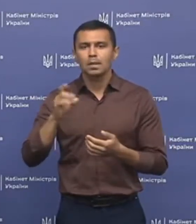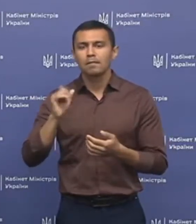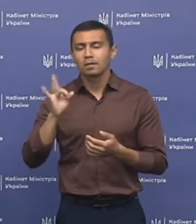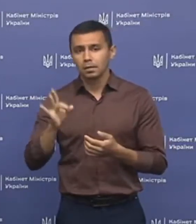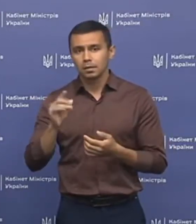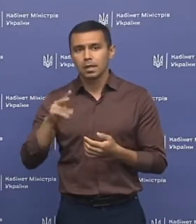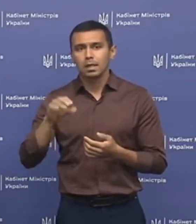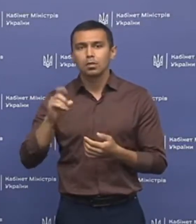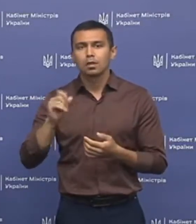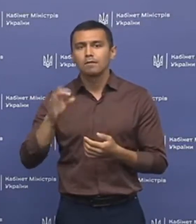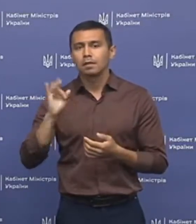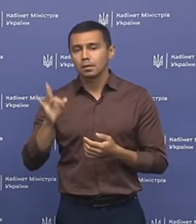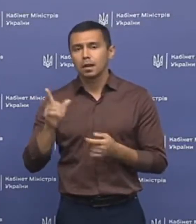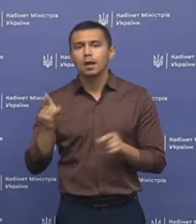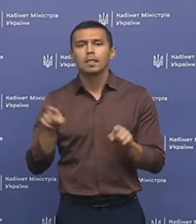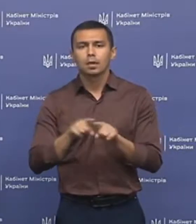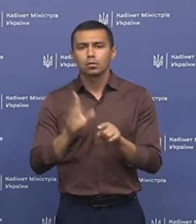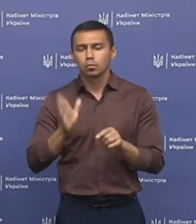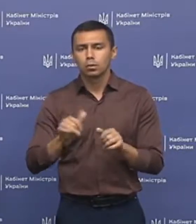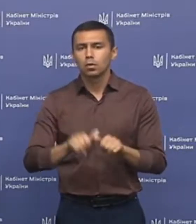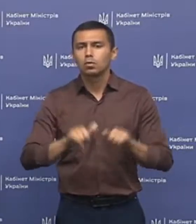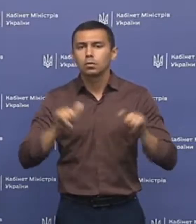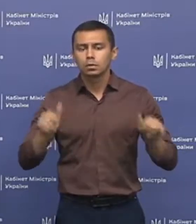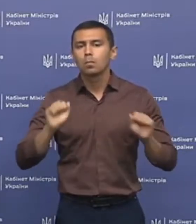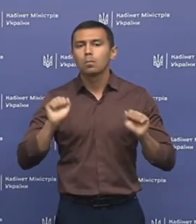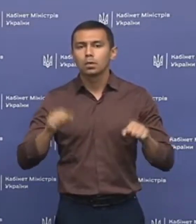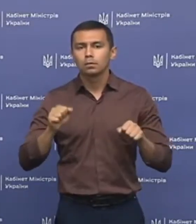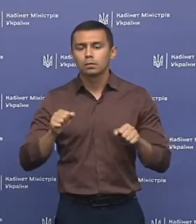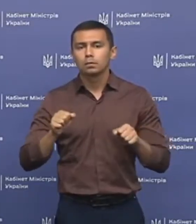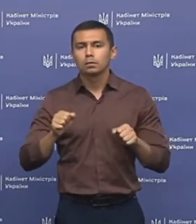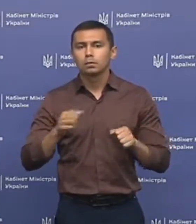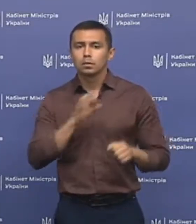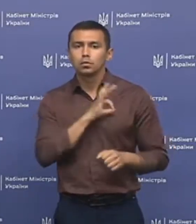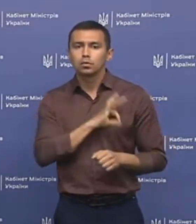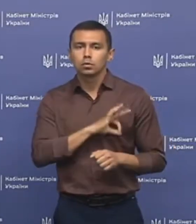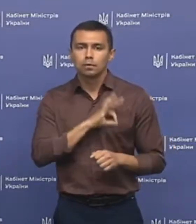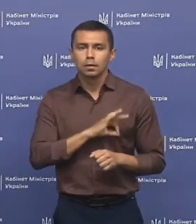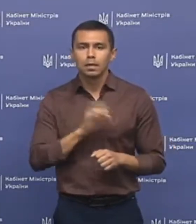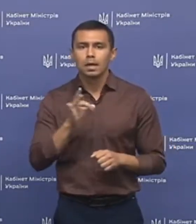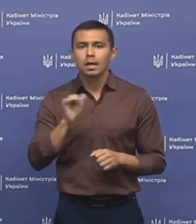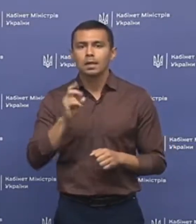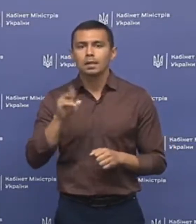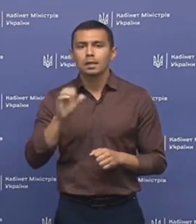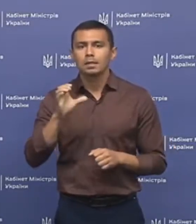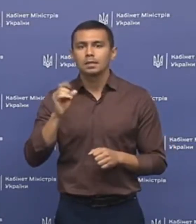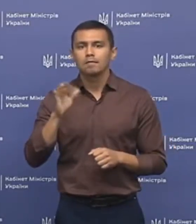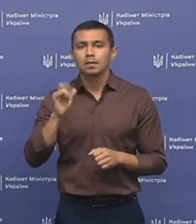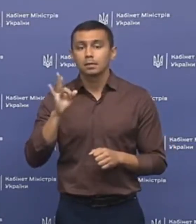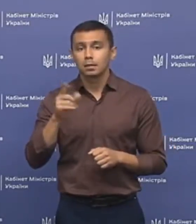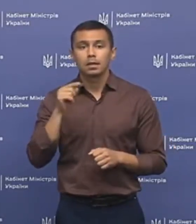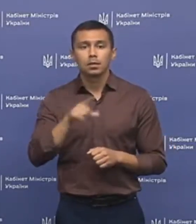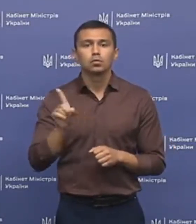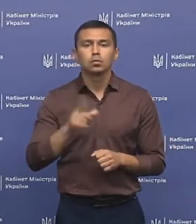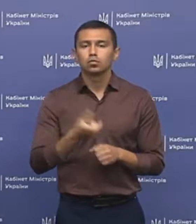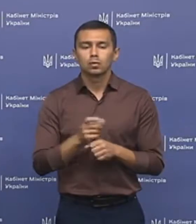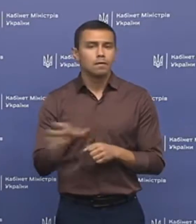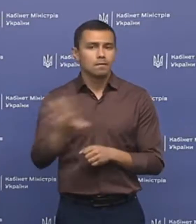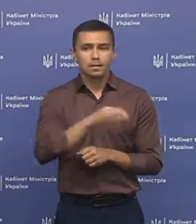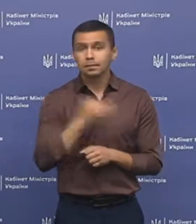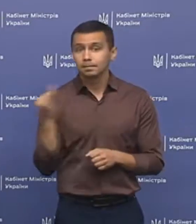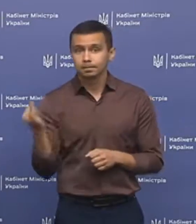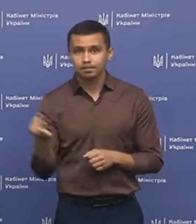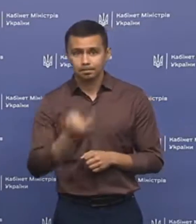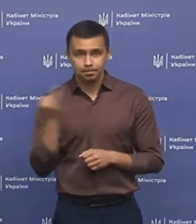перетоновір, а також буде розширена можливість застосування рендесивіру. І те, що дуже всіх